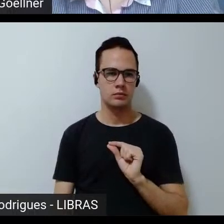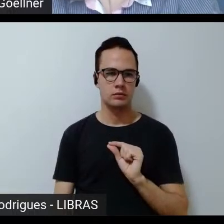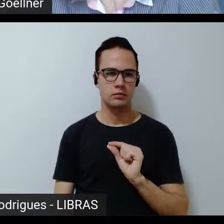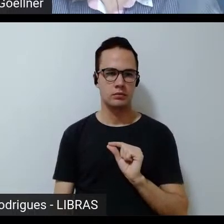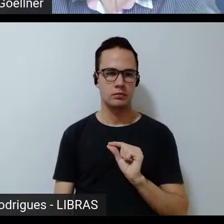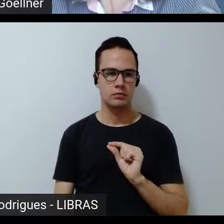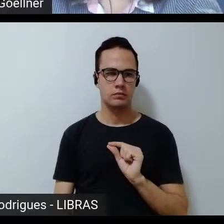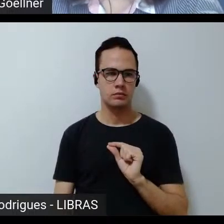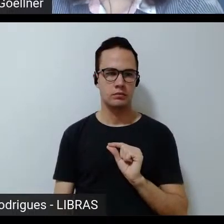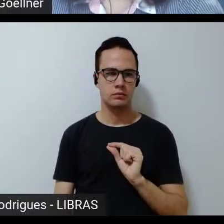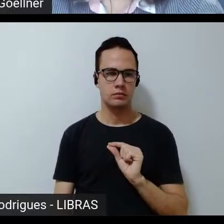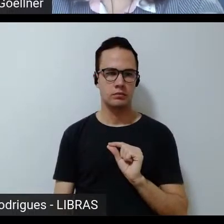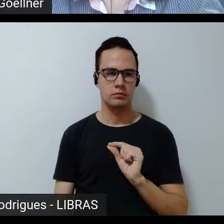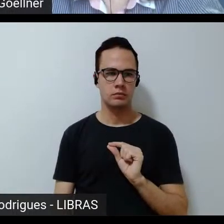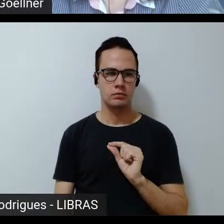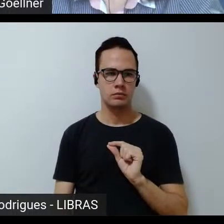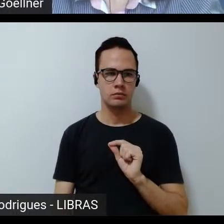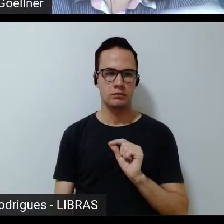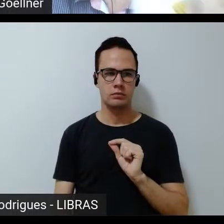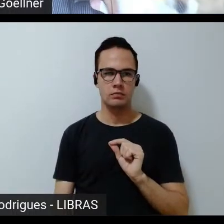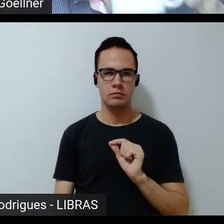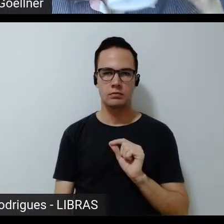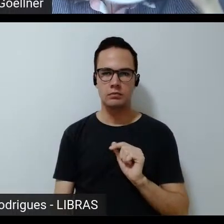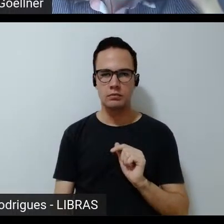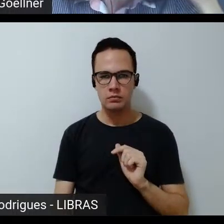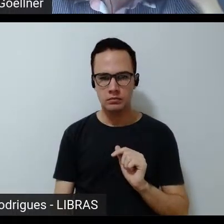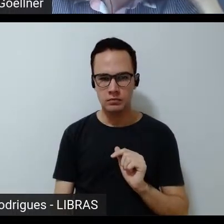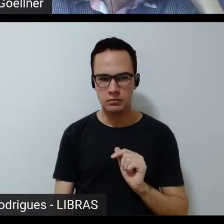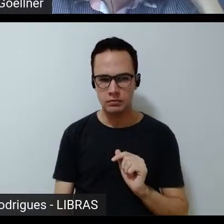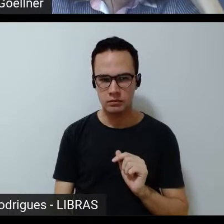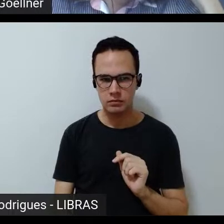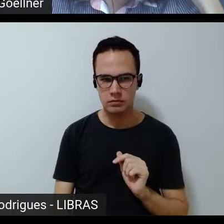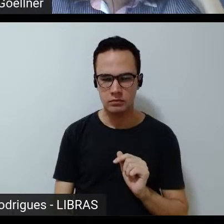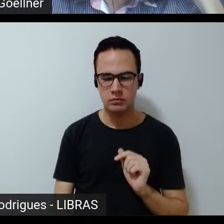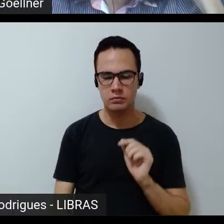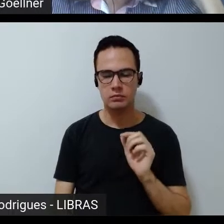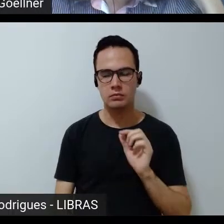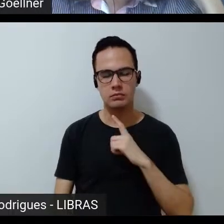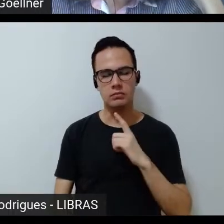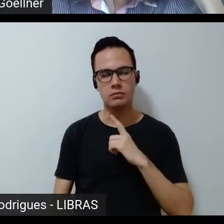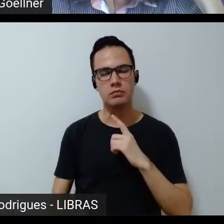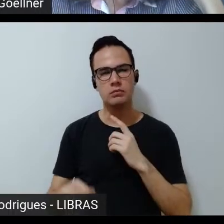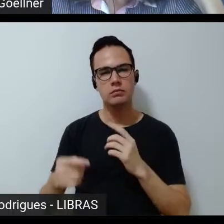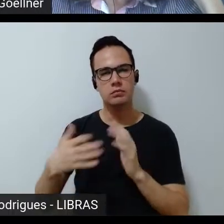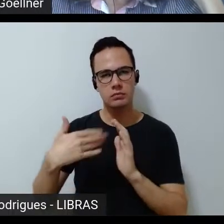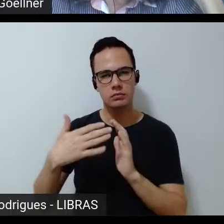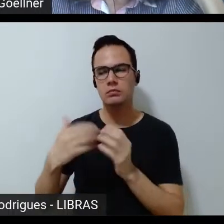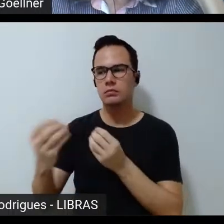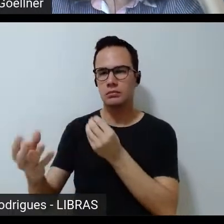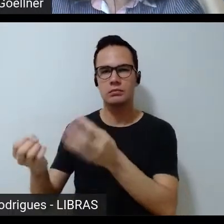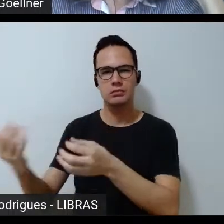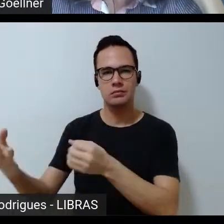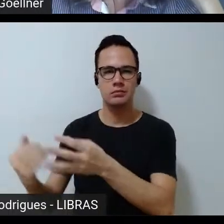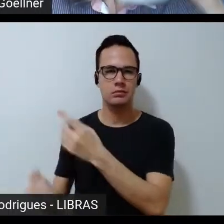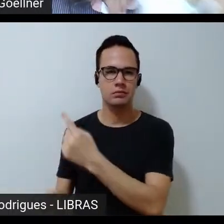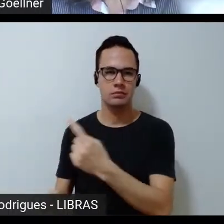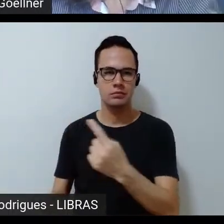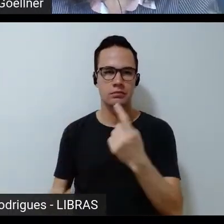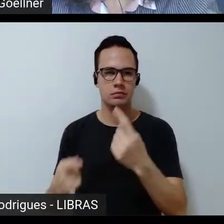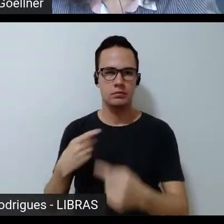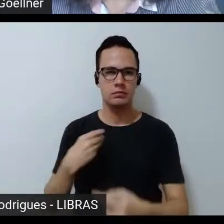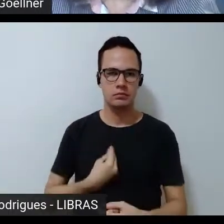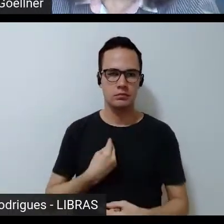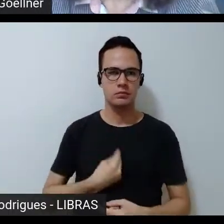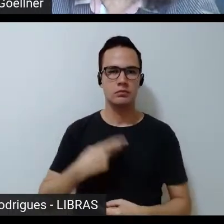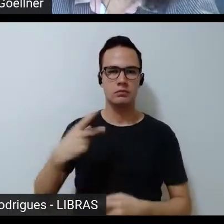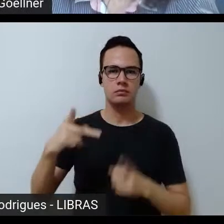fossem impressos a cultura da editora um exemplar para cada atleta vivo e pelos